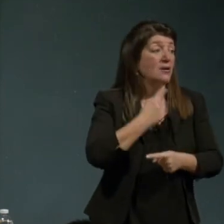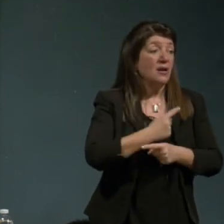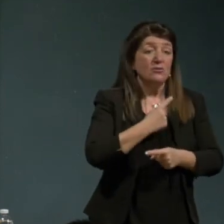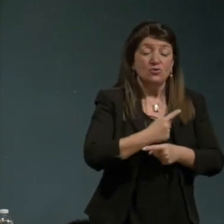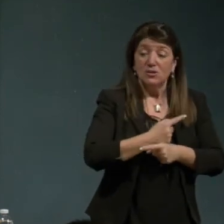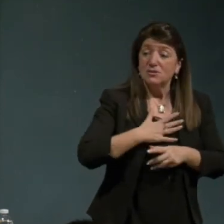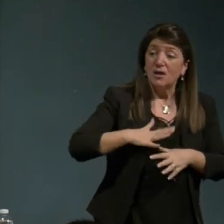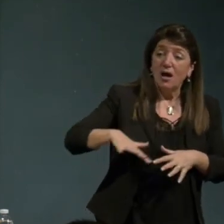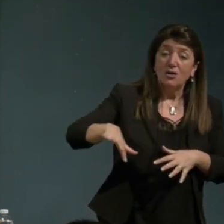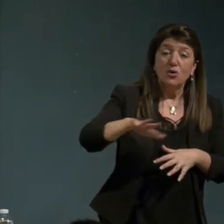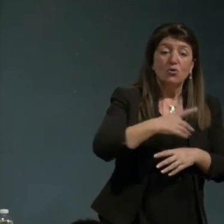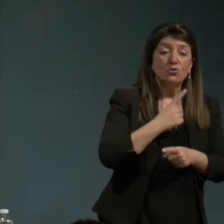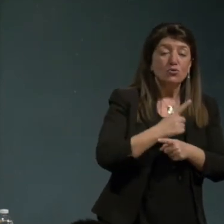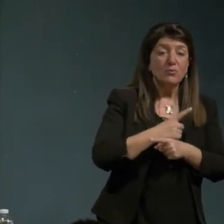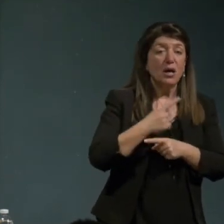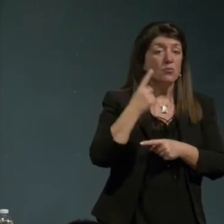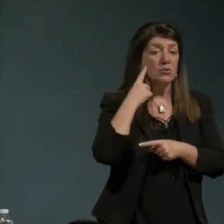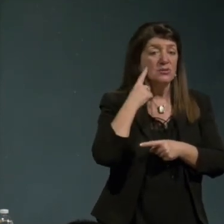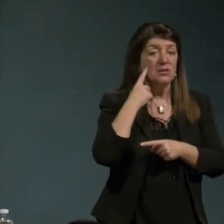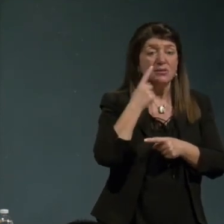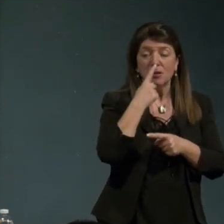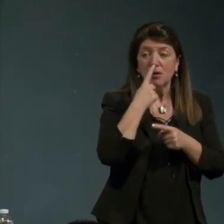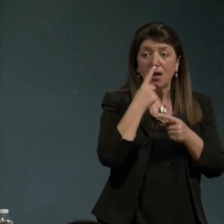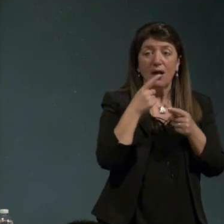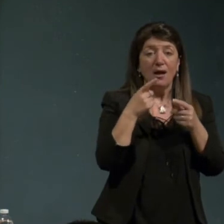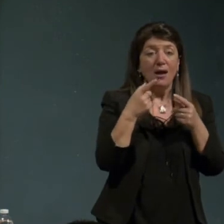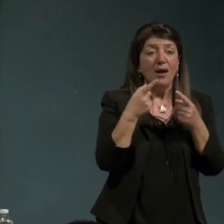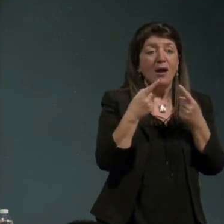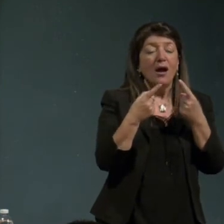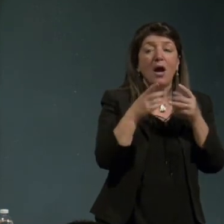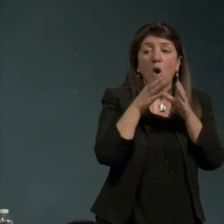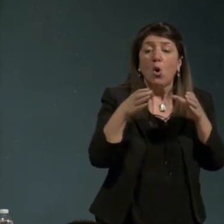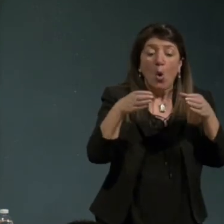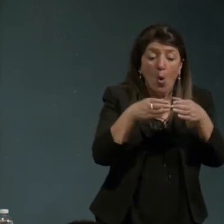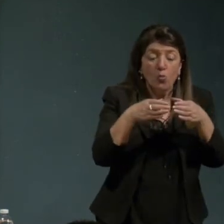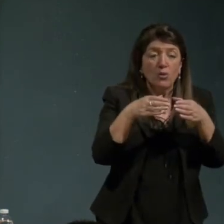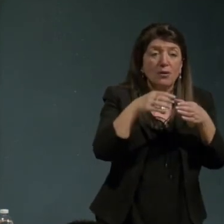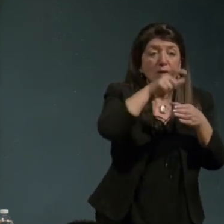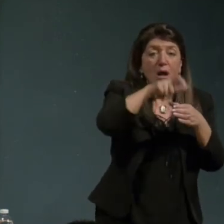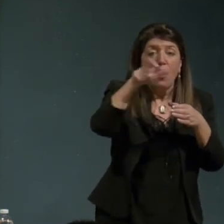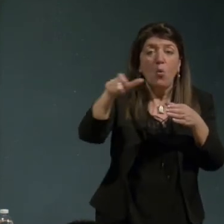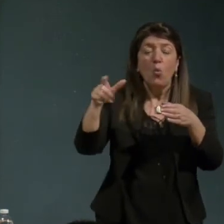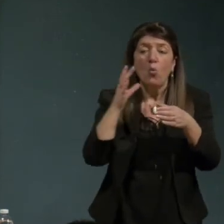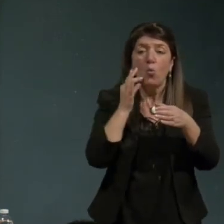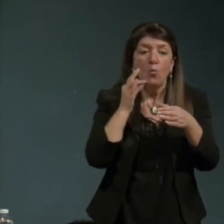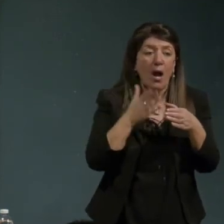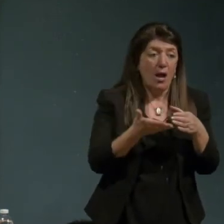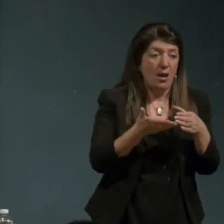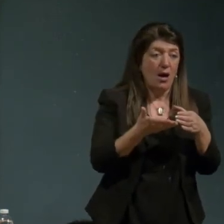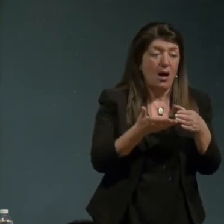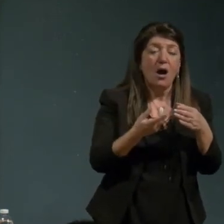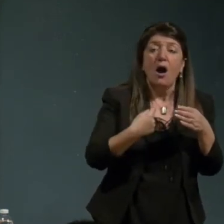la comunità umana ma anche questa comunità oggi in cui ma di destino abbiamo lo stesso